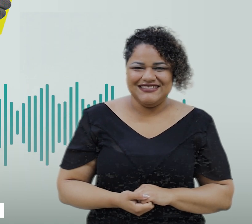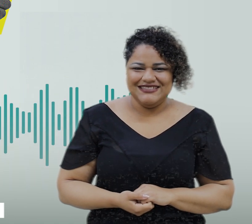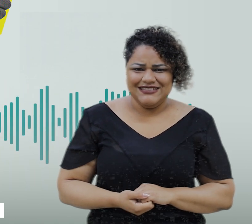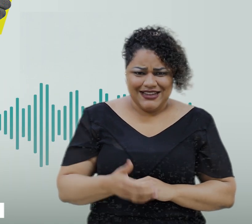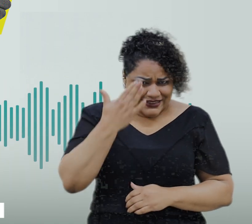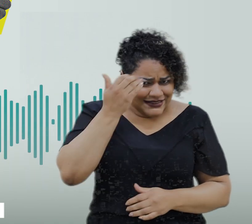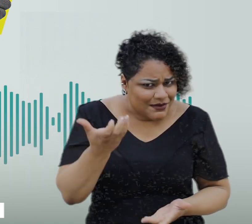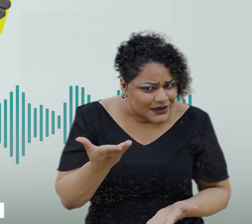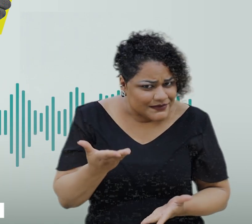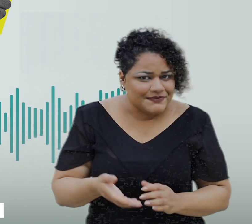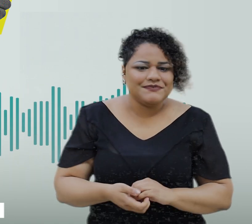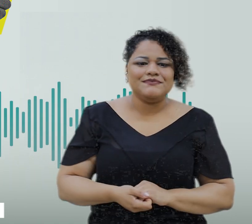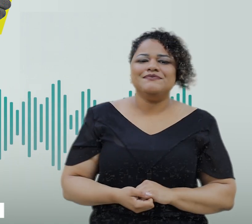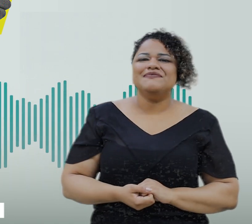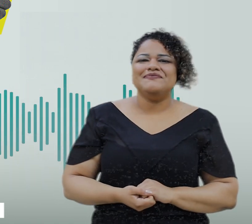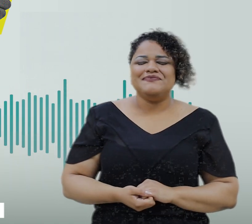Você sabia?